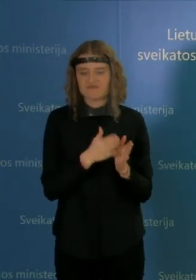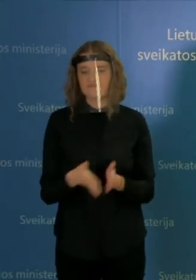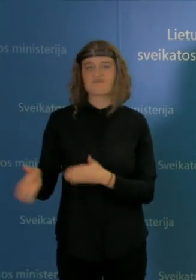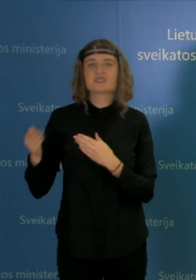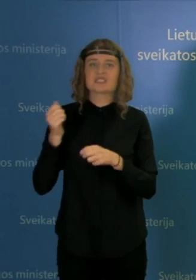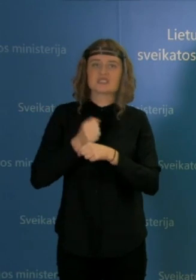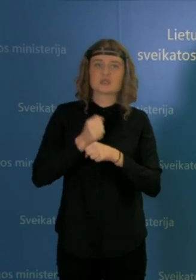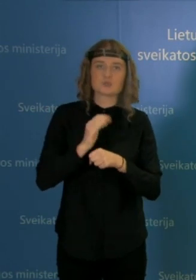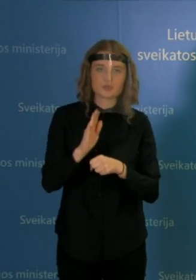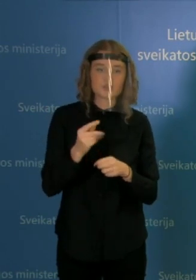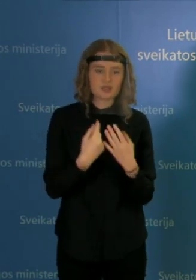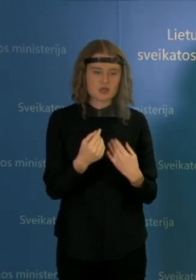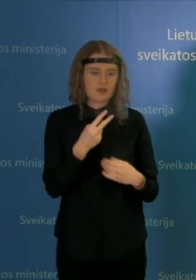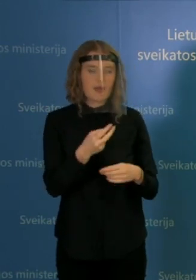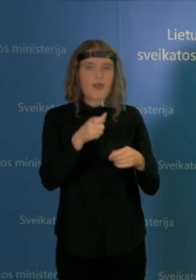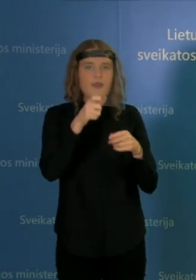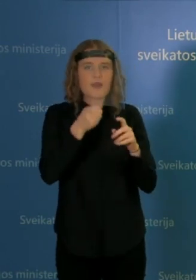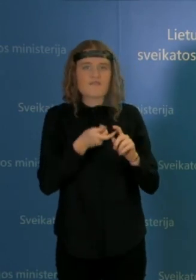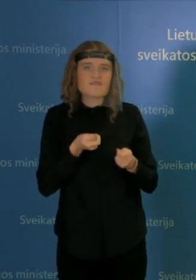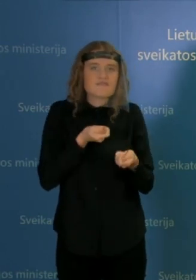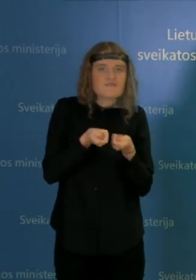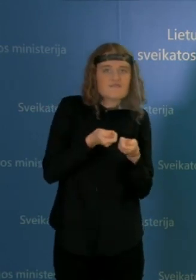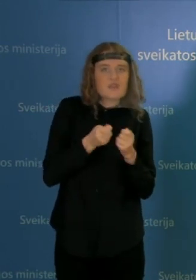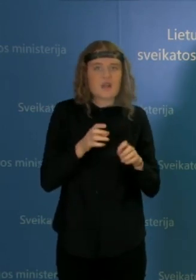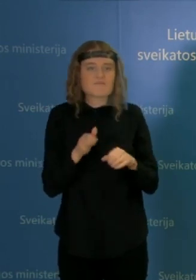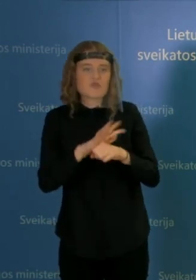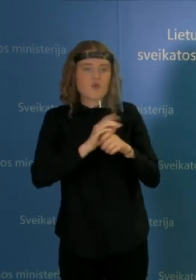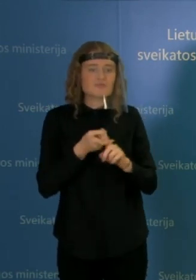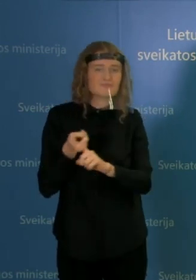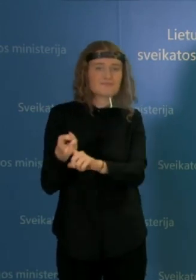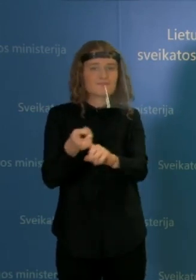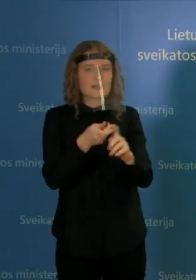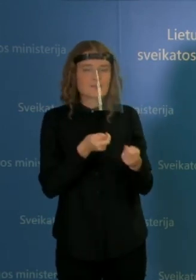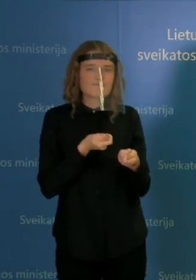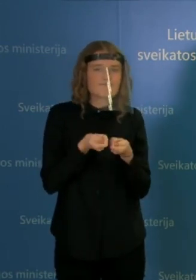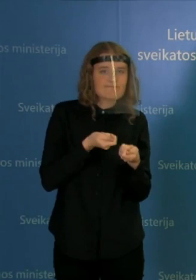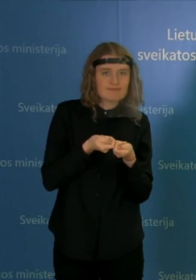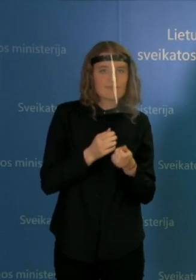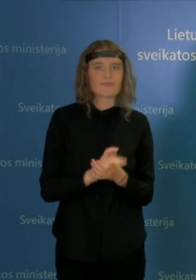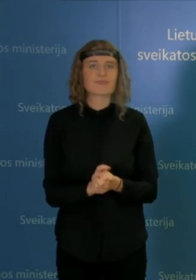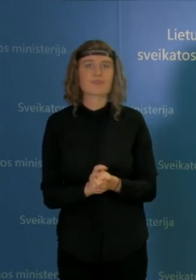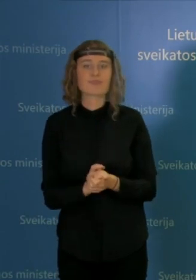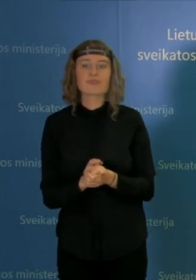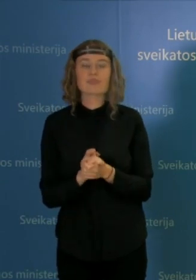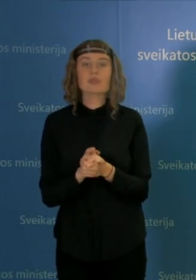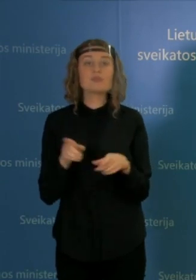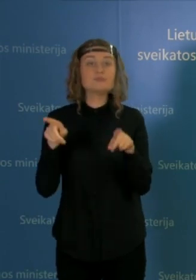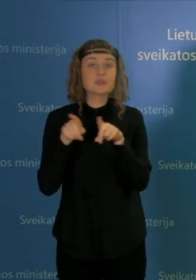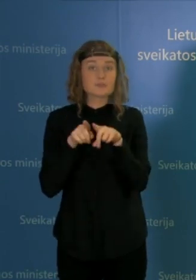Ir ten lygos plitimą valdyti teks šiek tiek kitaip. Yra du sektoriai, kur